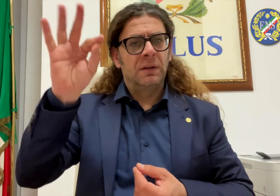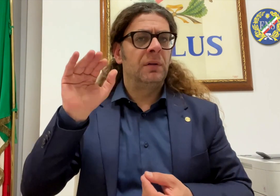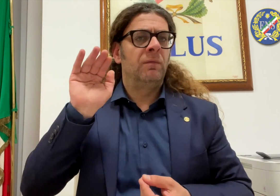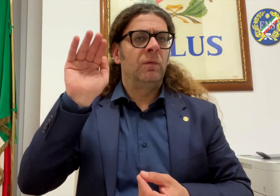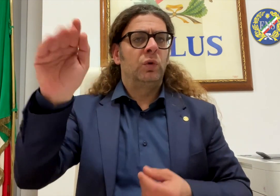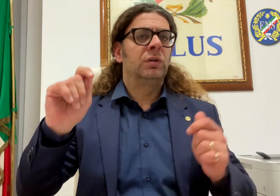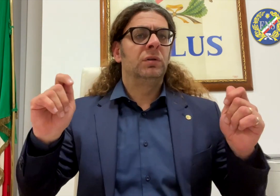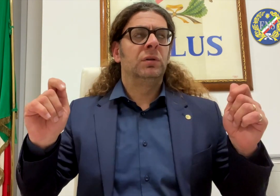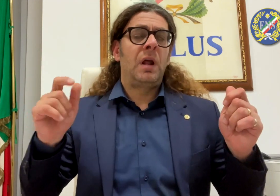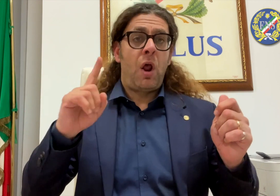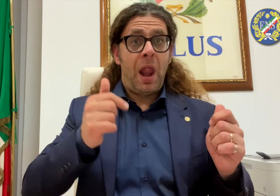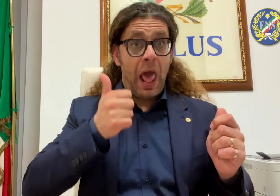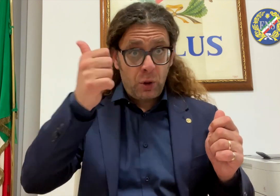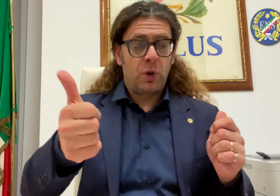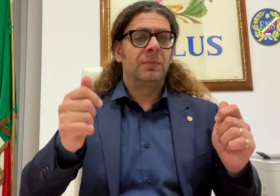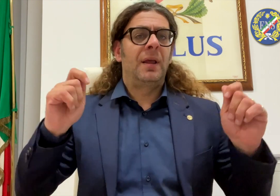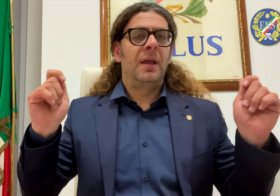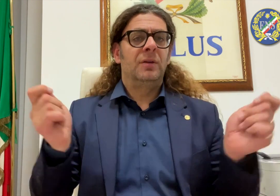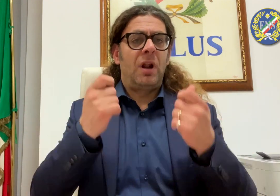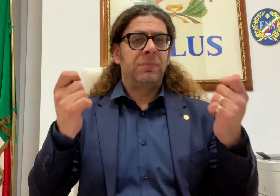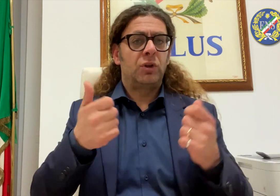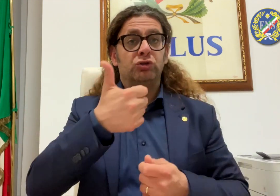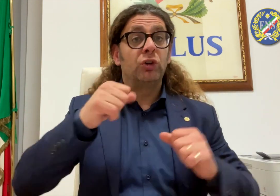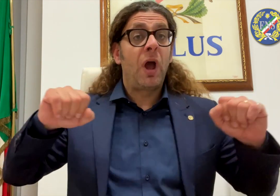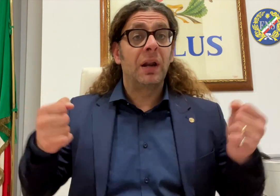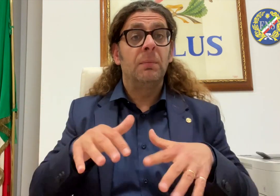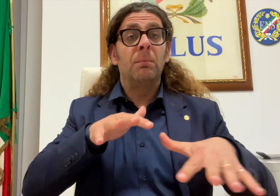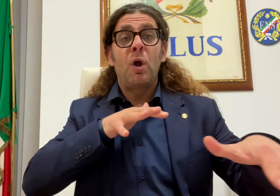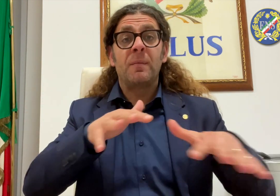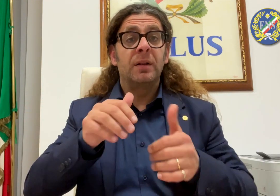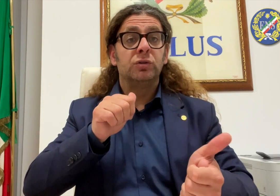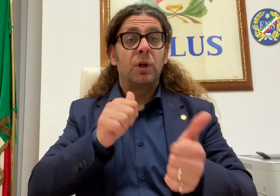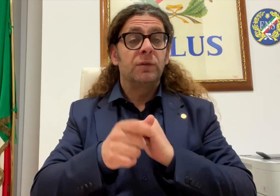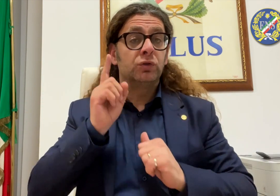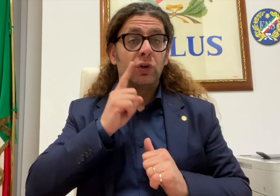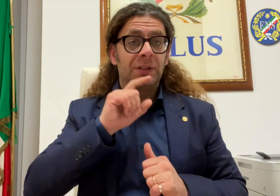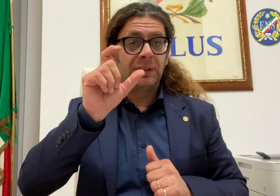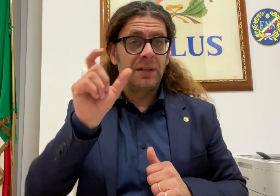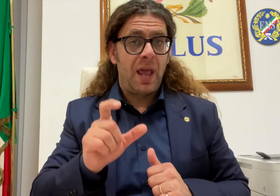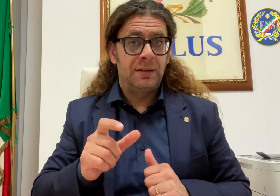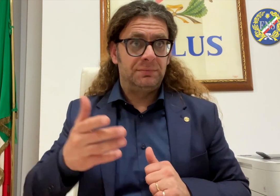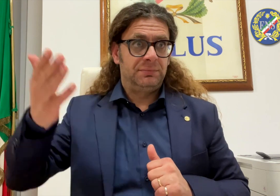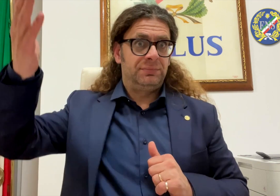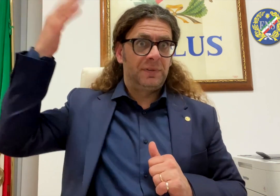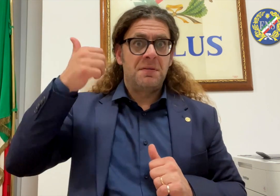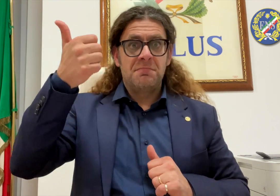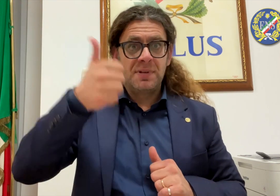provinciale ENS di Bologna, e a Roma, con la collaborazione del Consiglio regionale ENS Lazio e della sezione